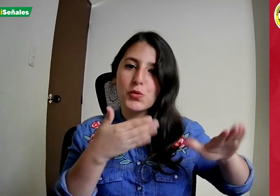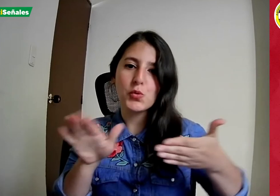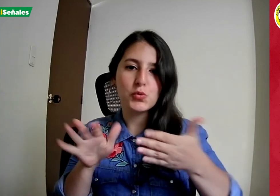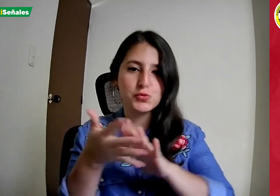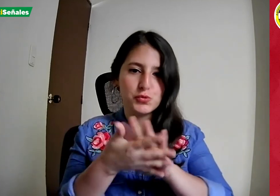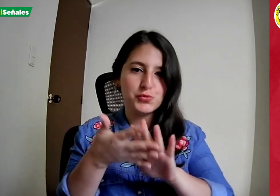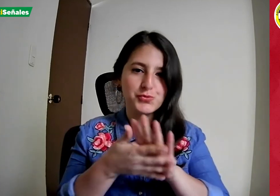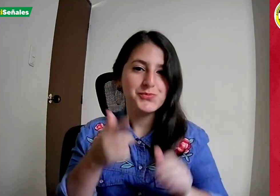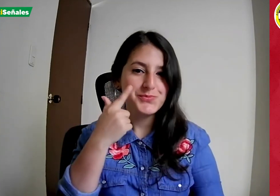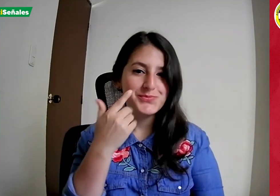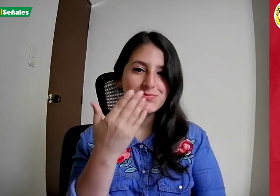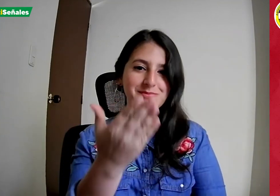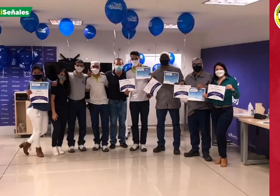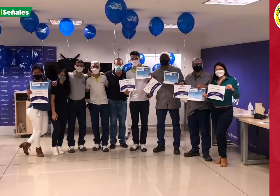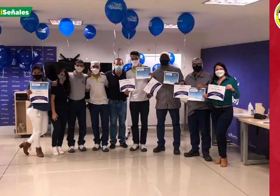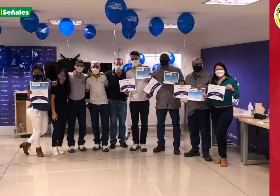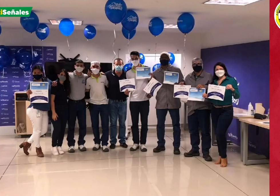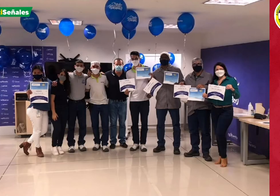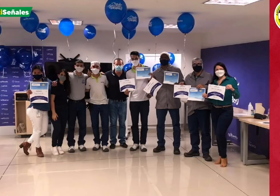Curso terminado en este mes. Miremos.